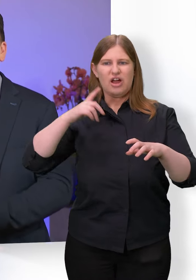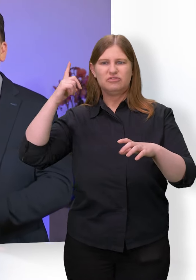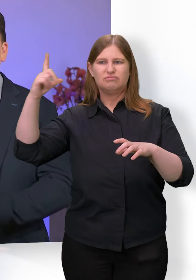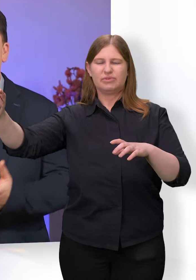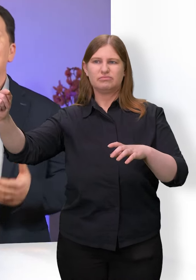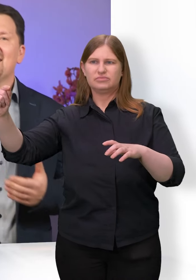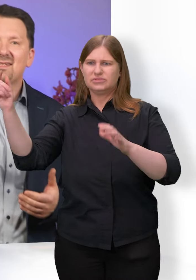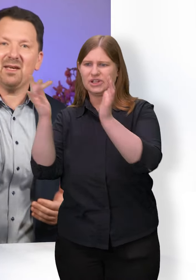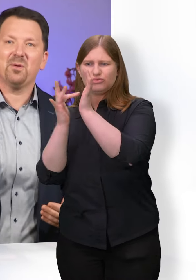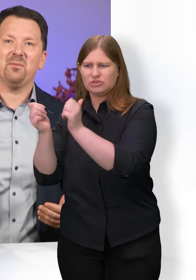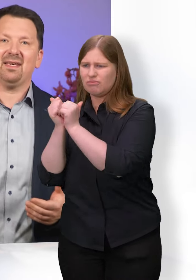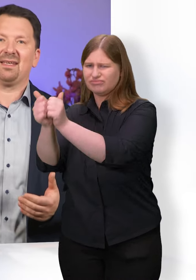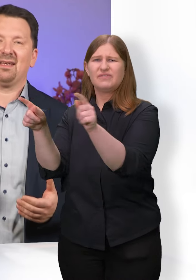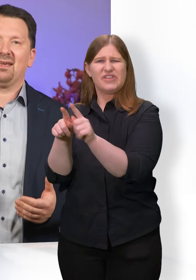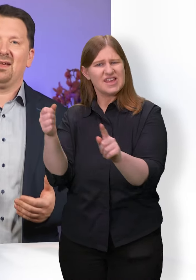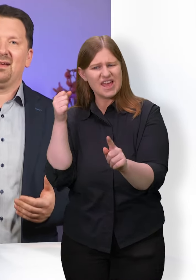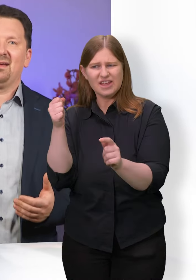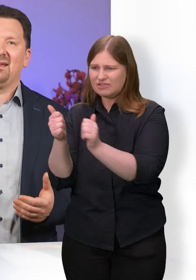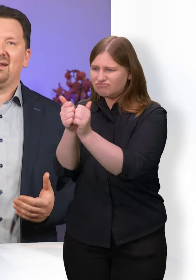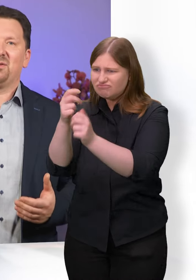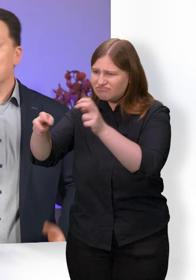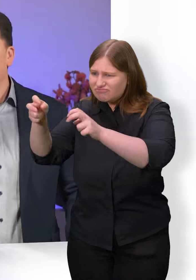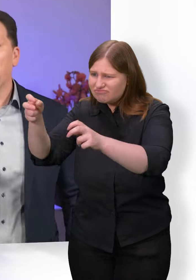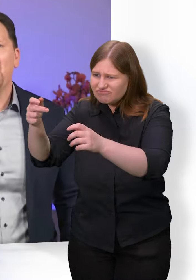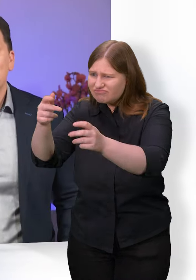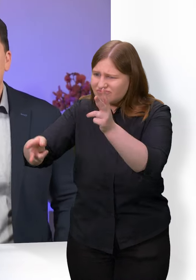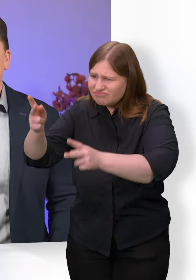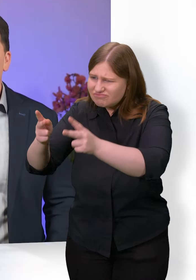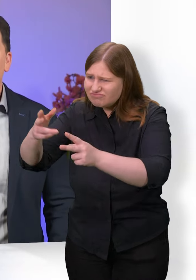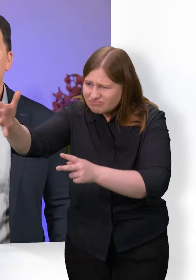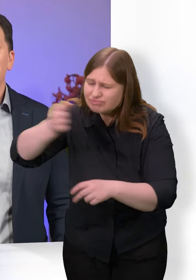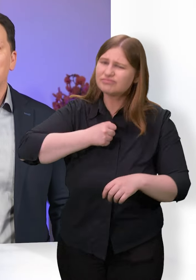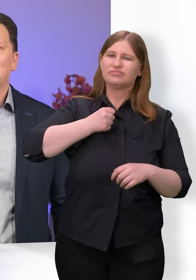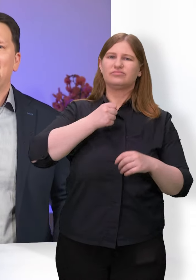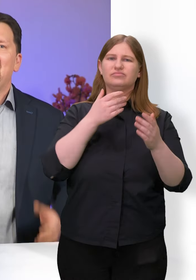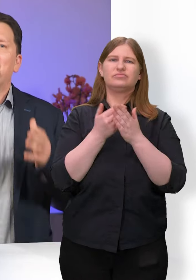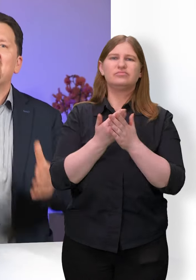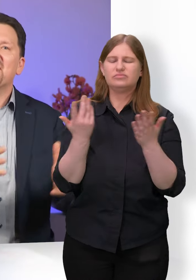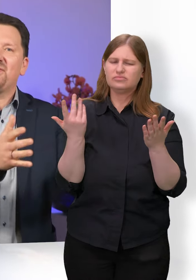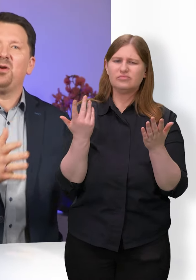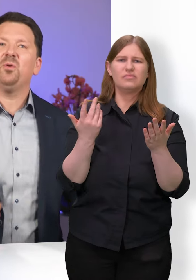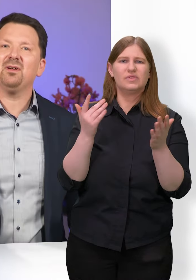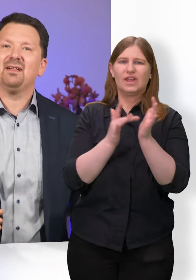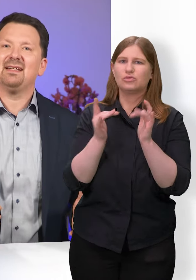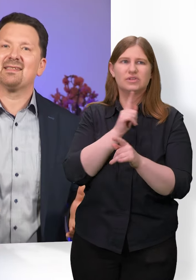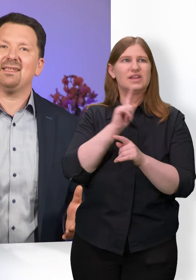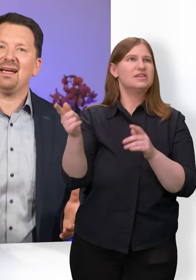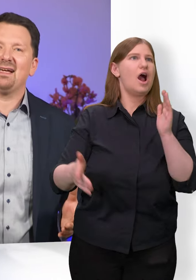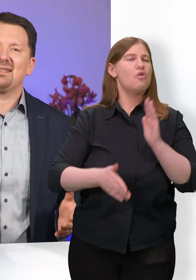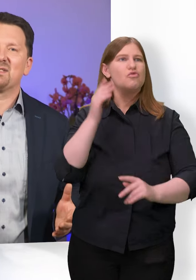Schafe, sie und mich. Und deswegen hört er nicht auf zu suchen, bis das Verlorene in Sicherheit ist,